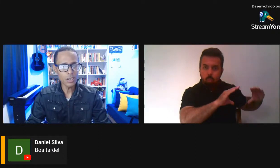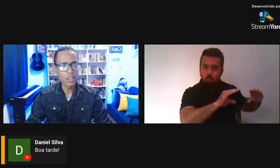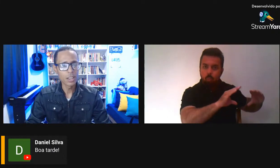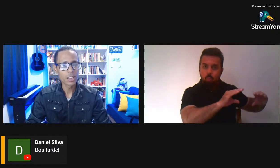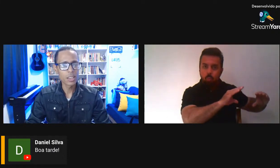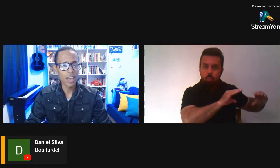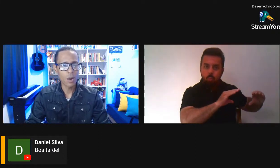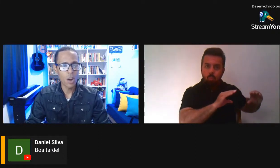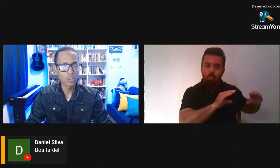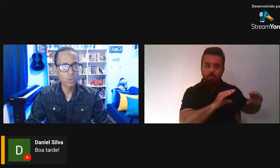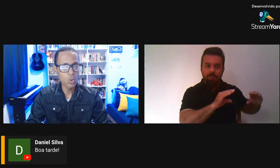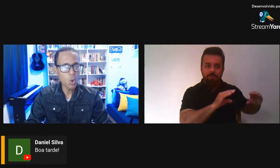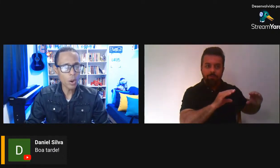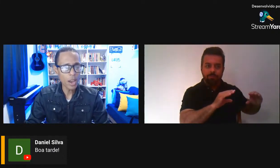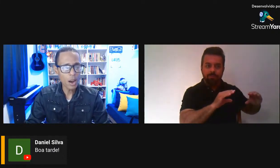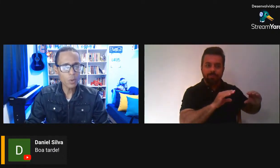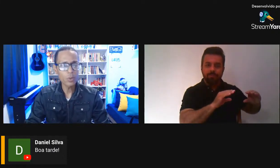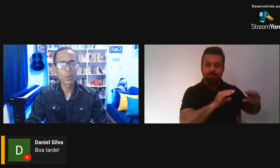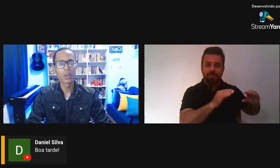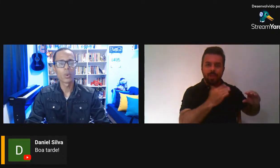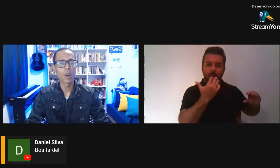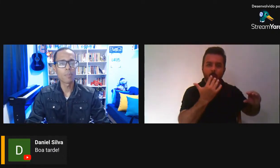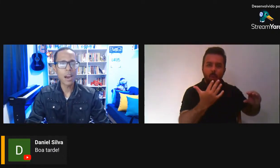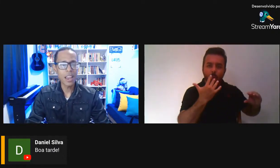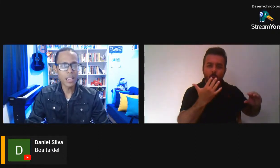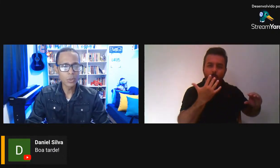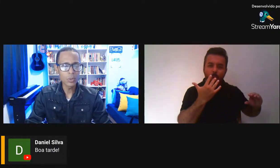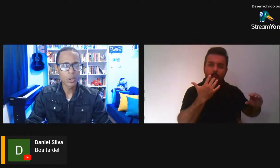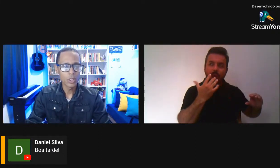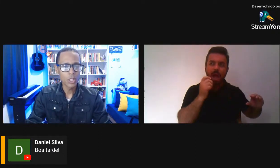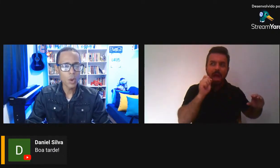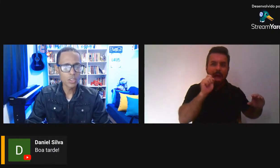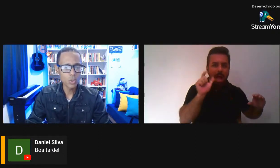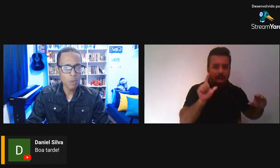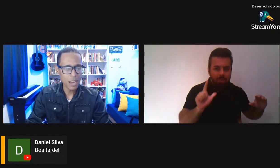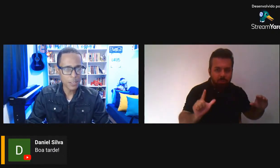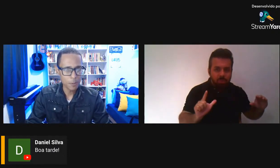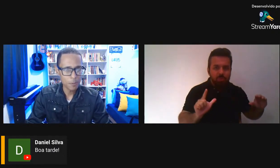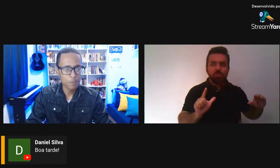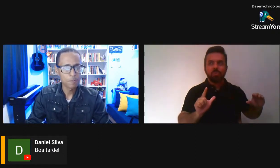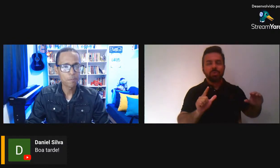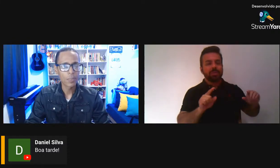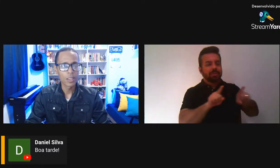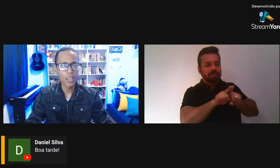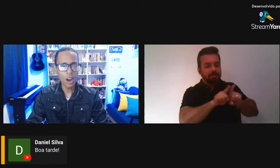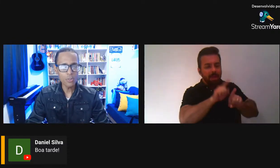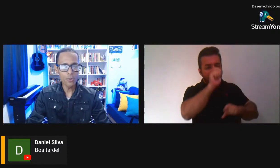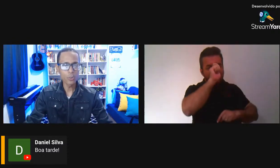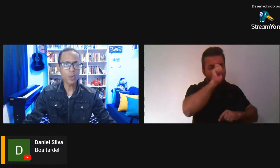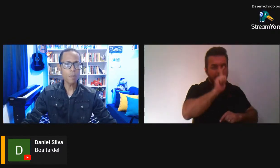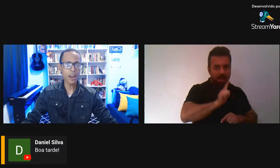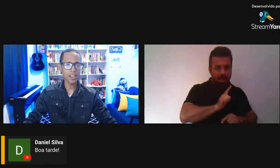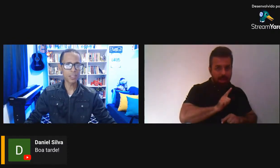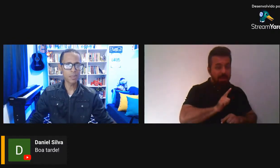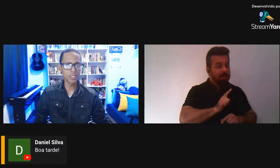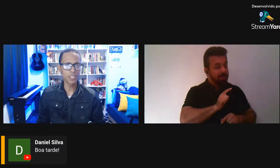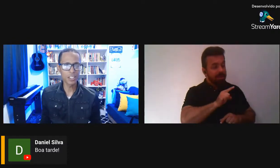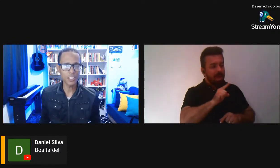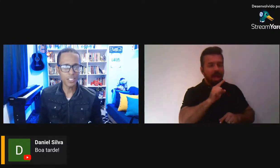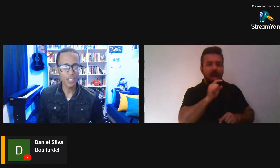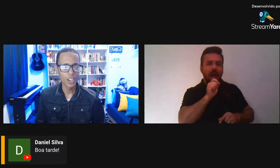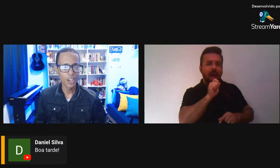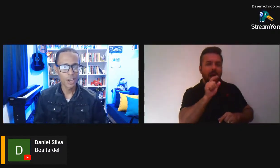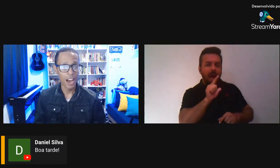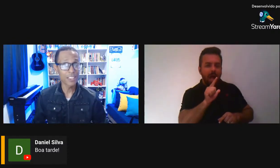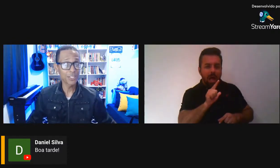surda, que é o azul royal, o amarelo e o azul marinho. E ao fundo aparece a minha